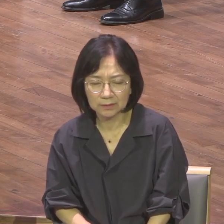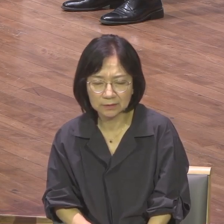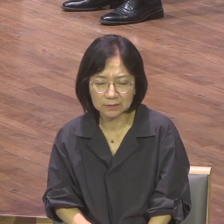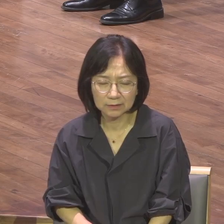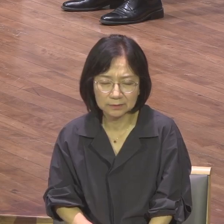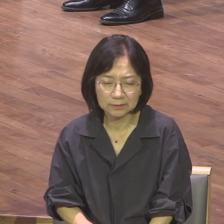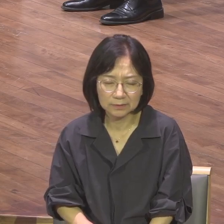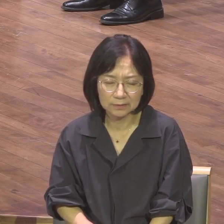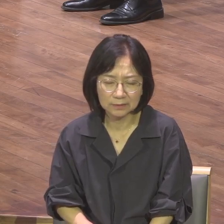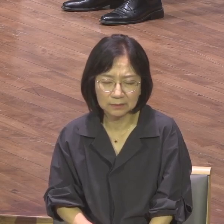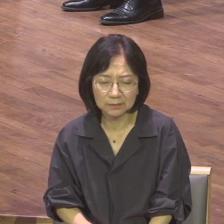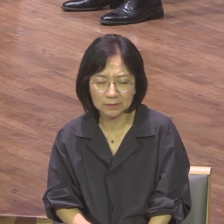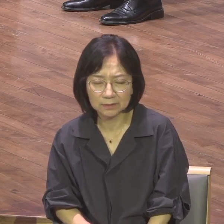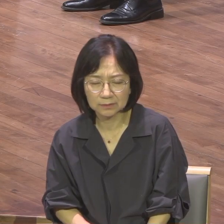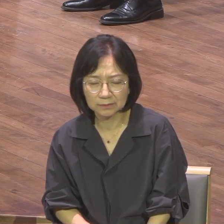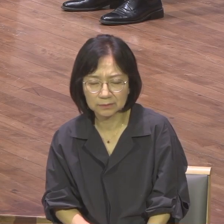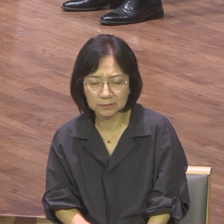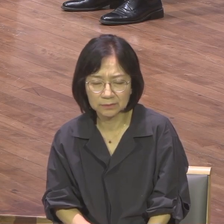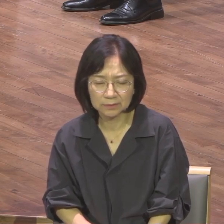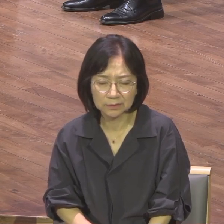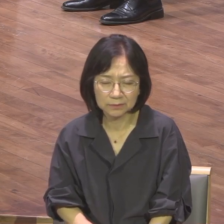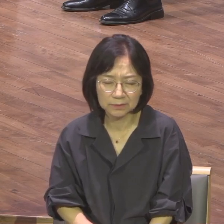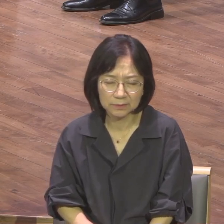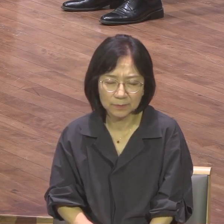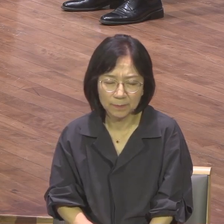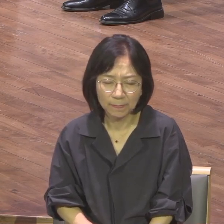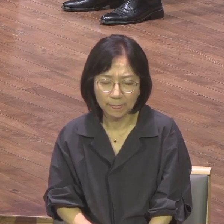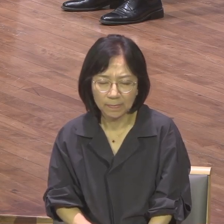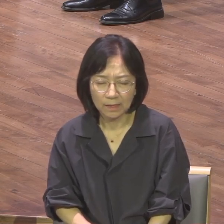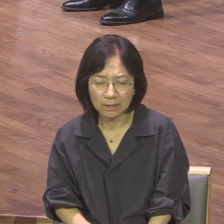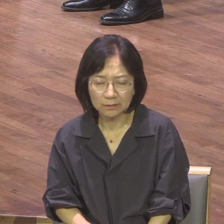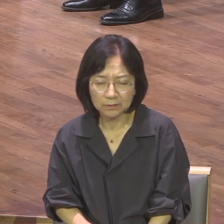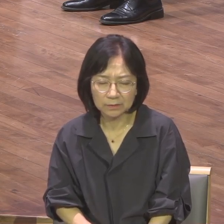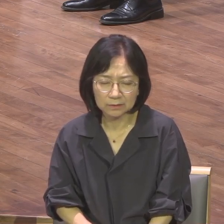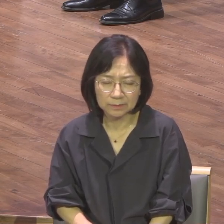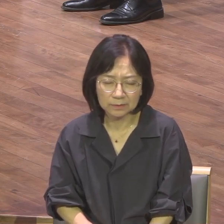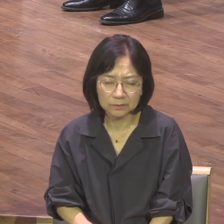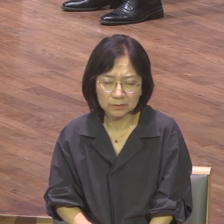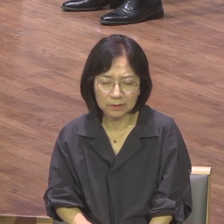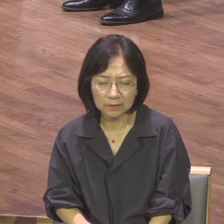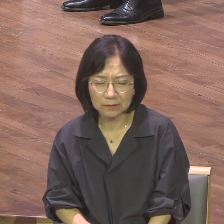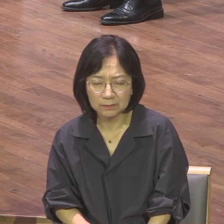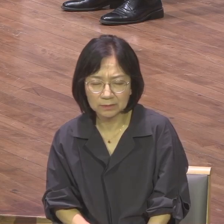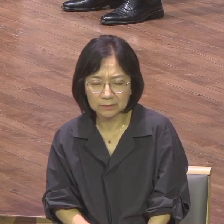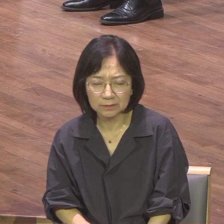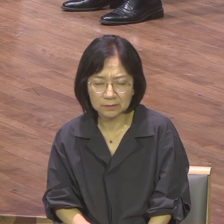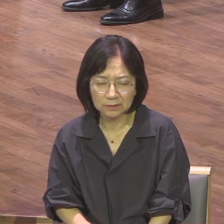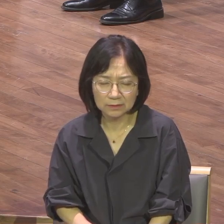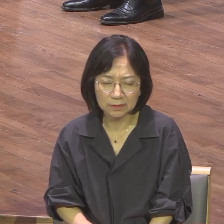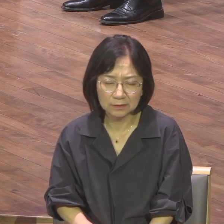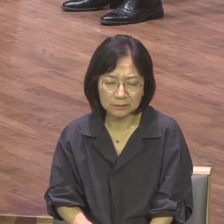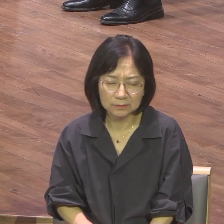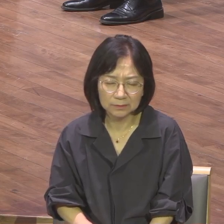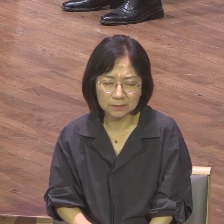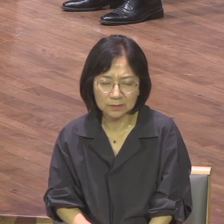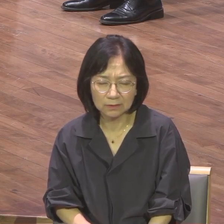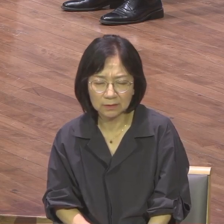시대를 살릴 수 있는 그 힘을 흥미를 24, 25 영원의 응답을 해서 그 응답을 주의하며